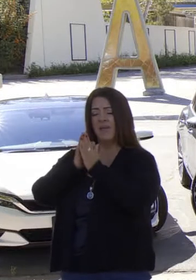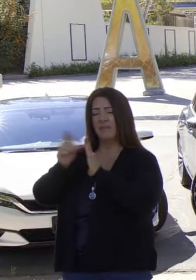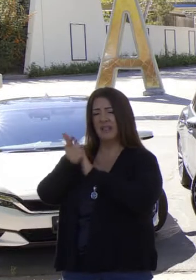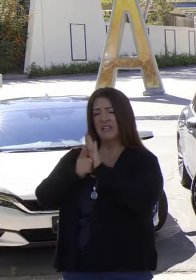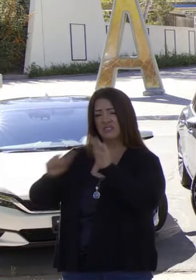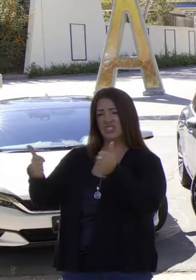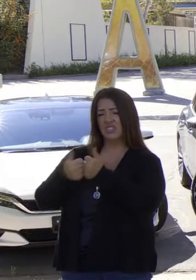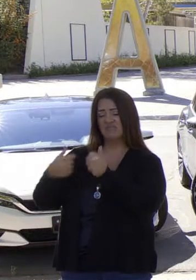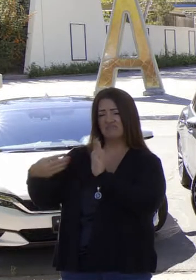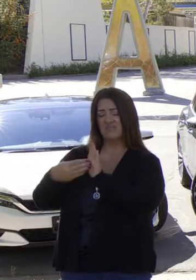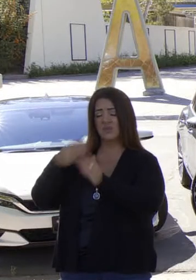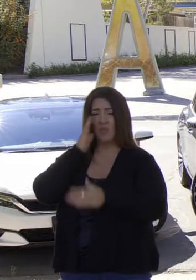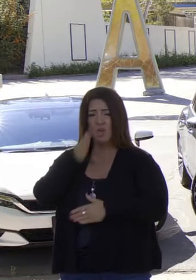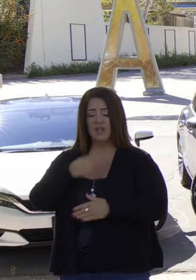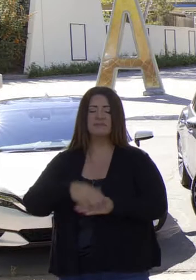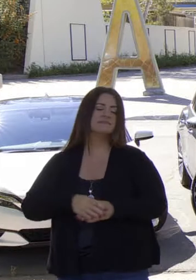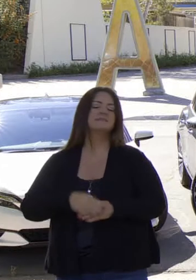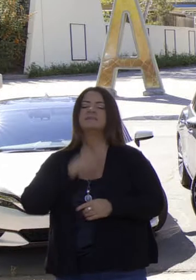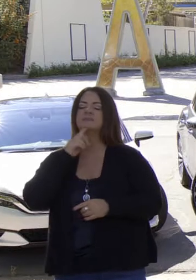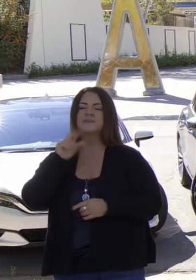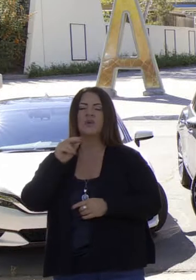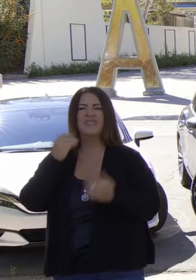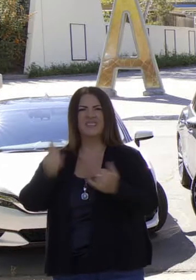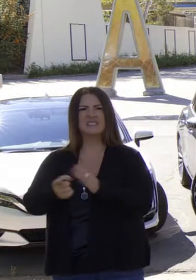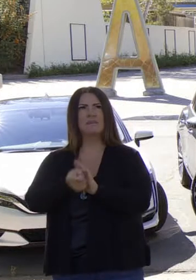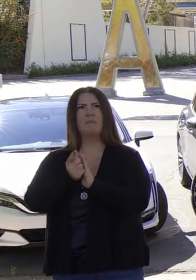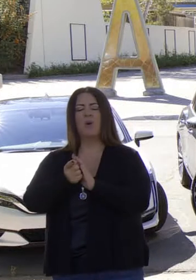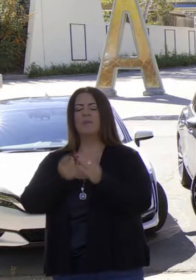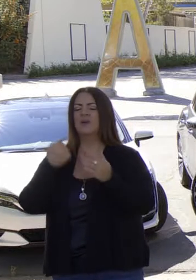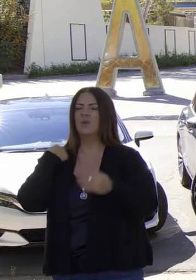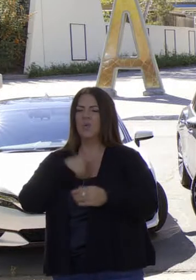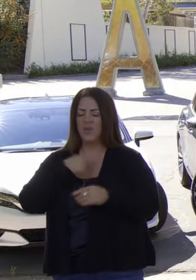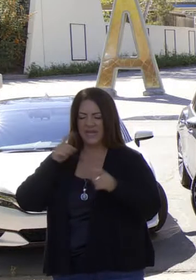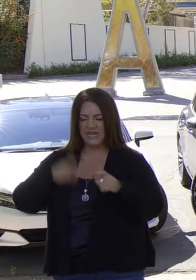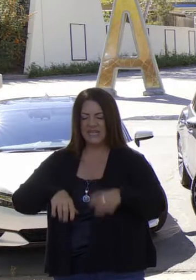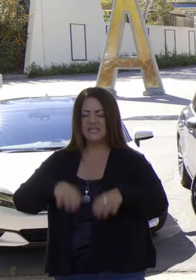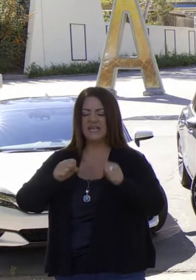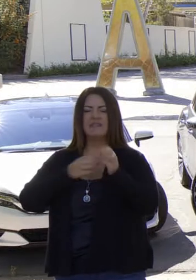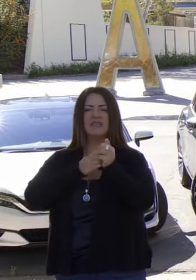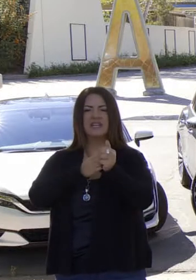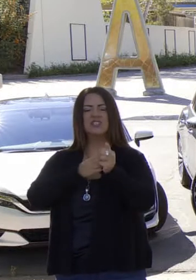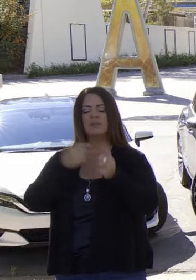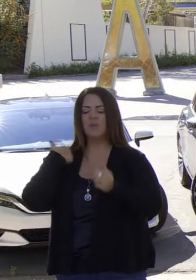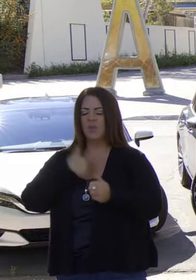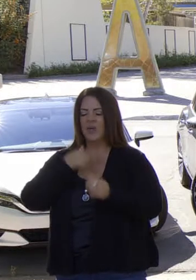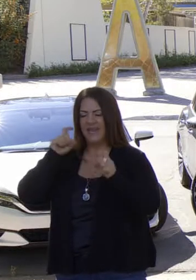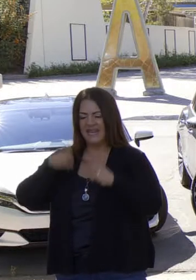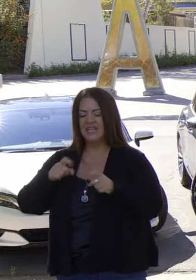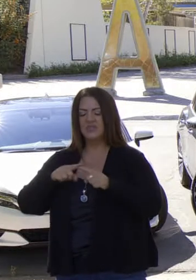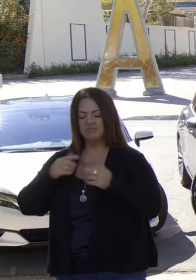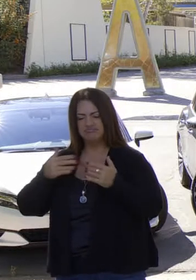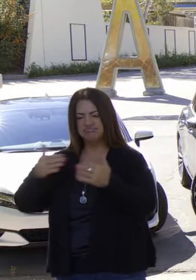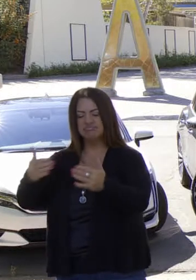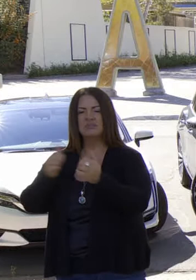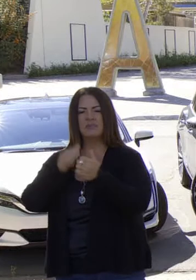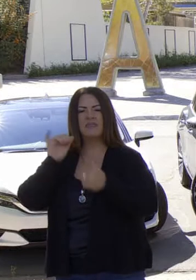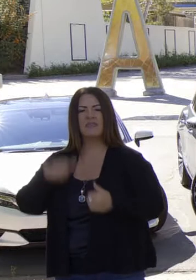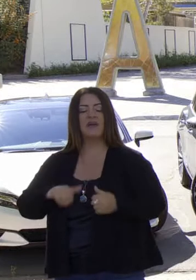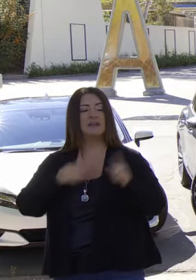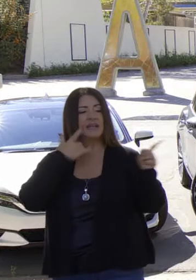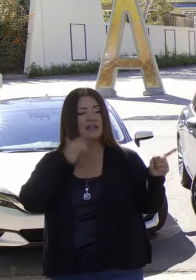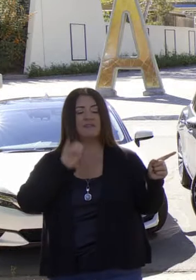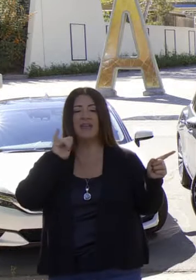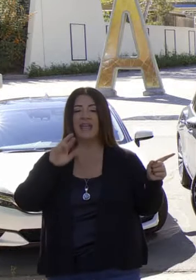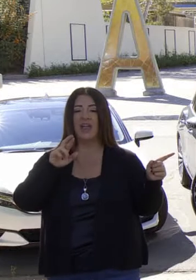proyecto? Estamos avanzando de forma rápida porque esto requiere liderazgo y movimiento. La